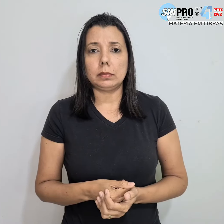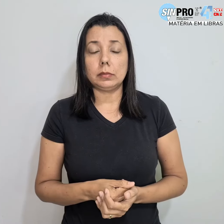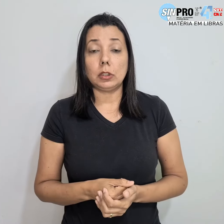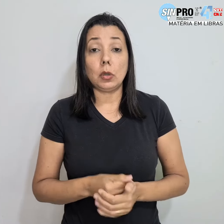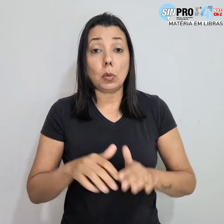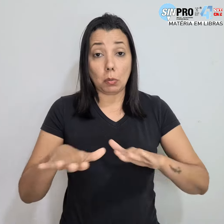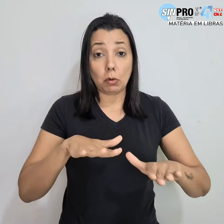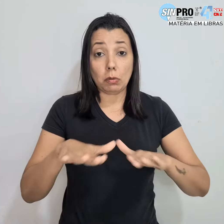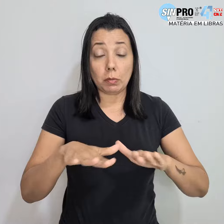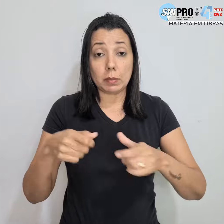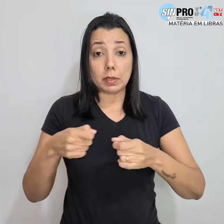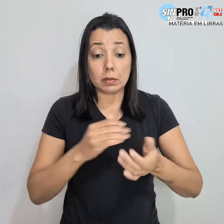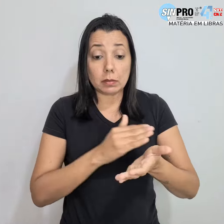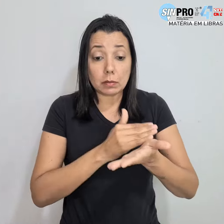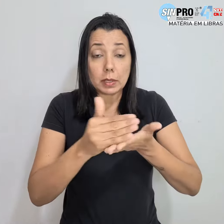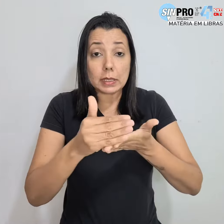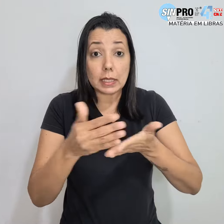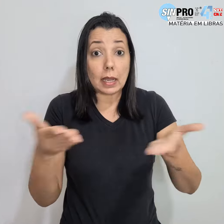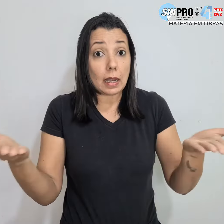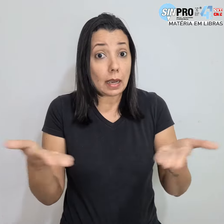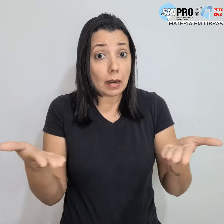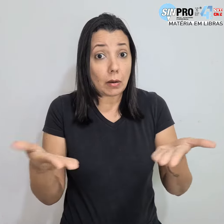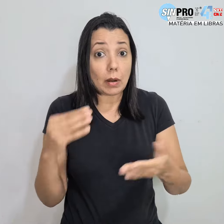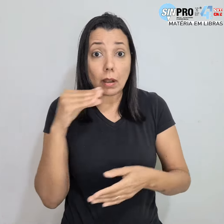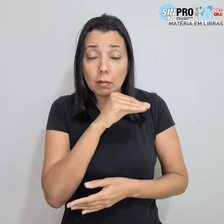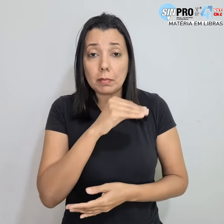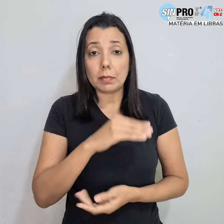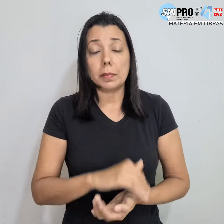A mobilização deve ser iniciada imediatamente.